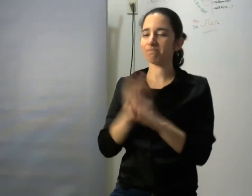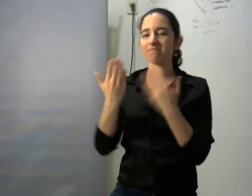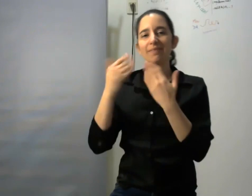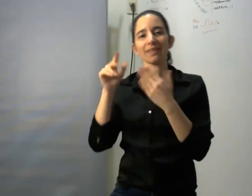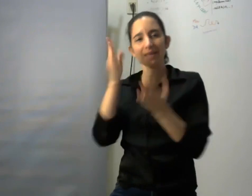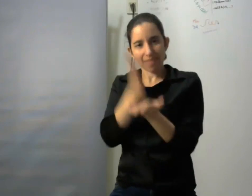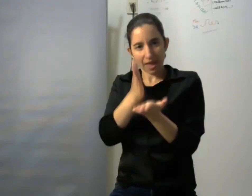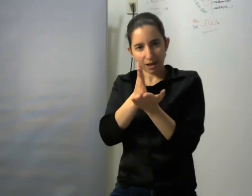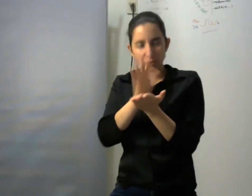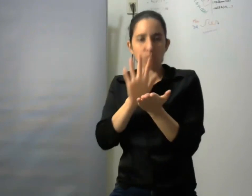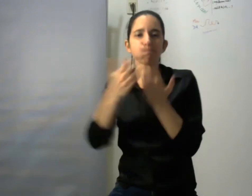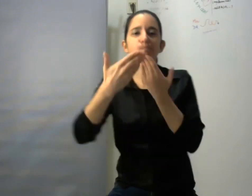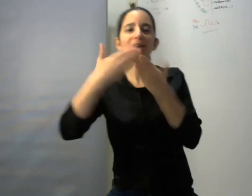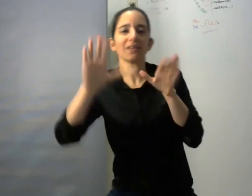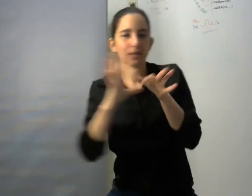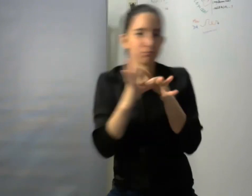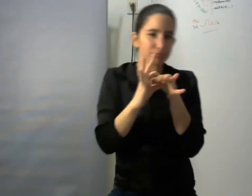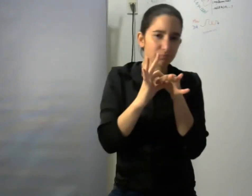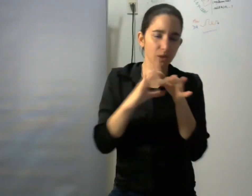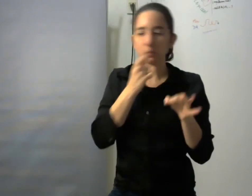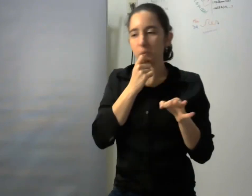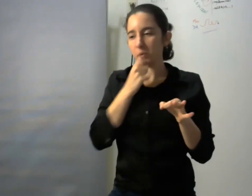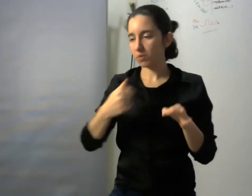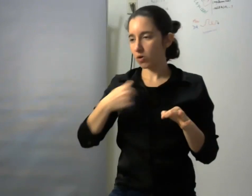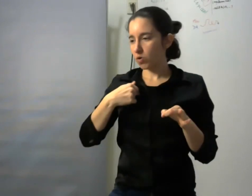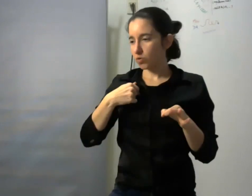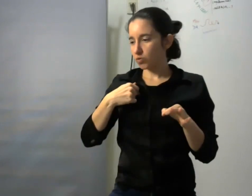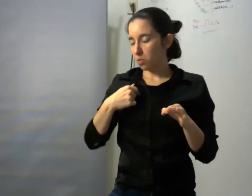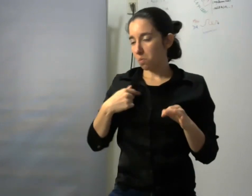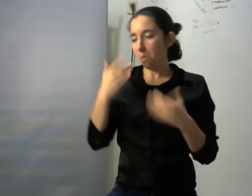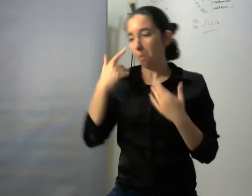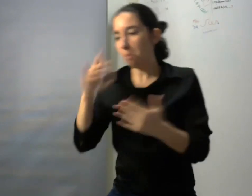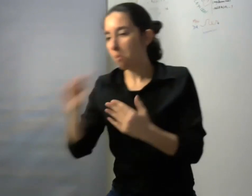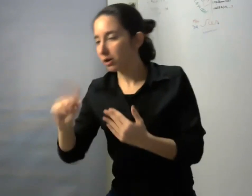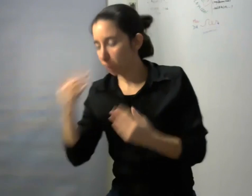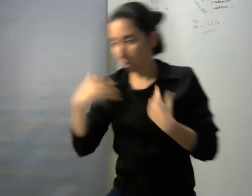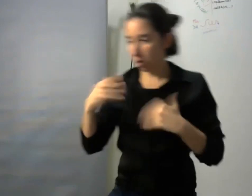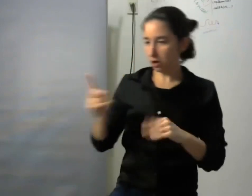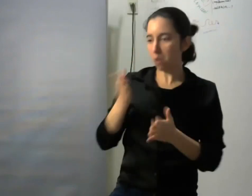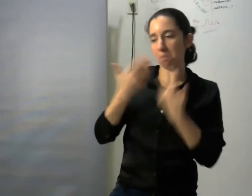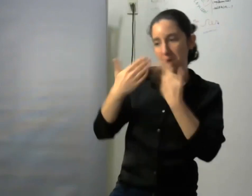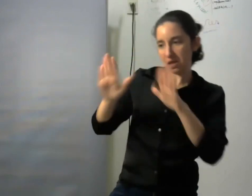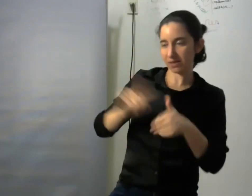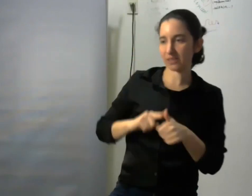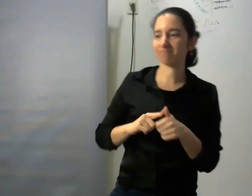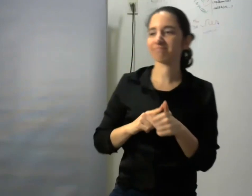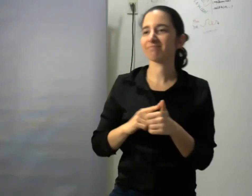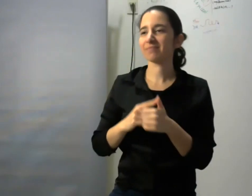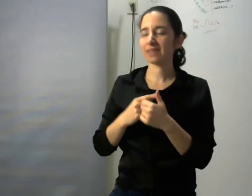molestar a los demás la igualdad es ante la ley la fraternidad es una enunciación de